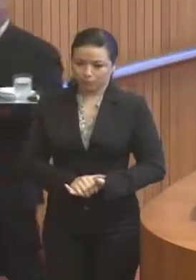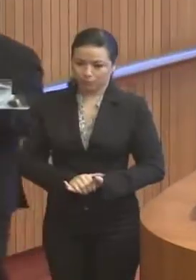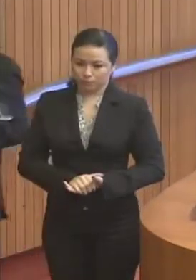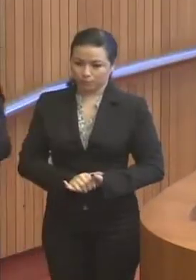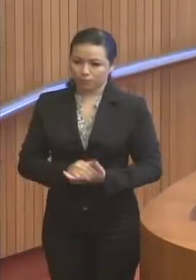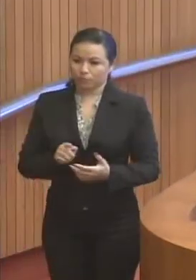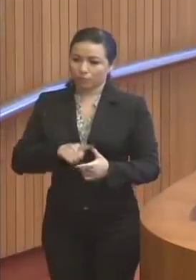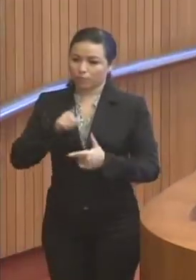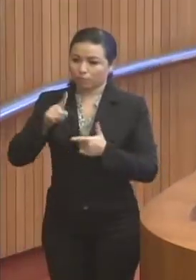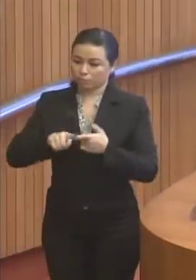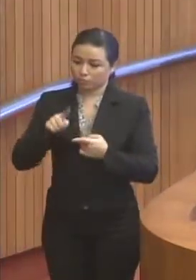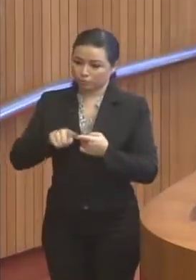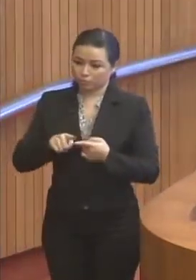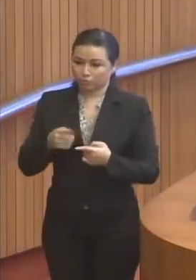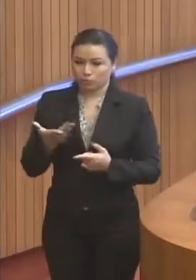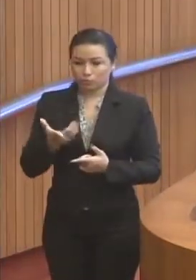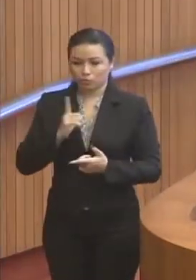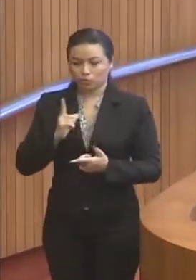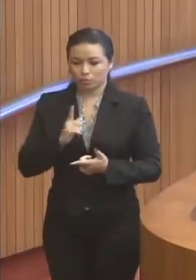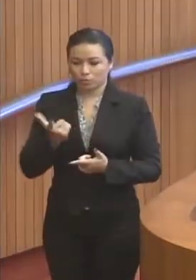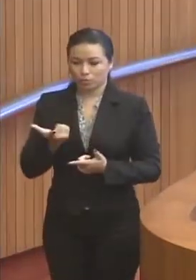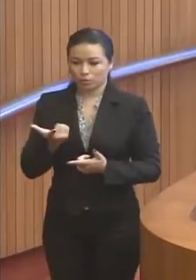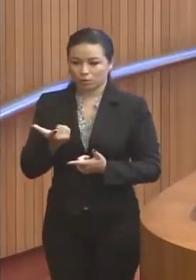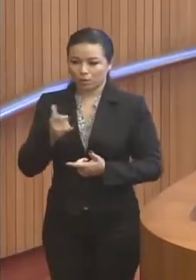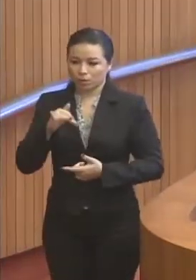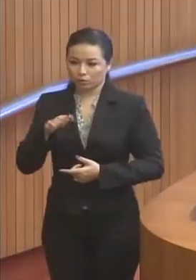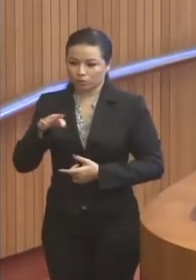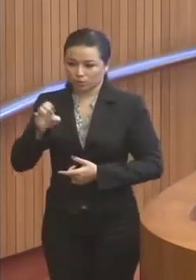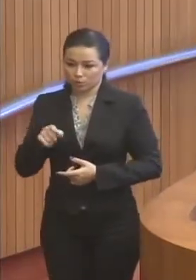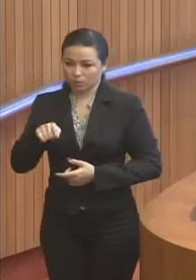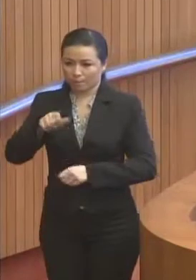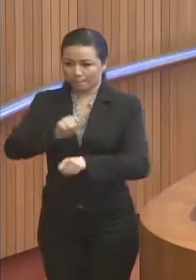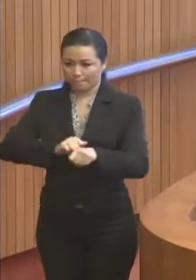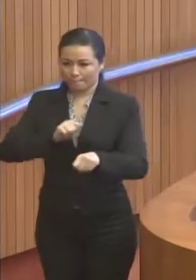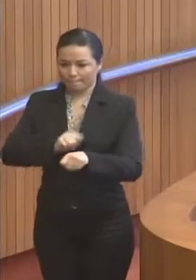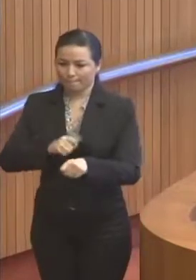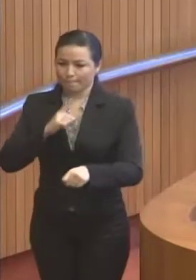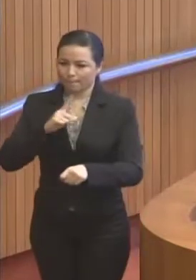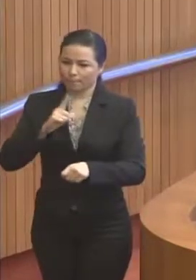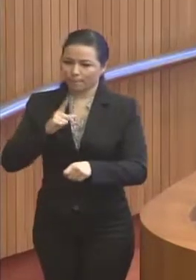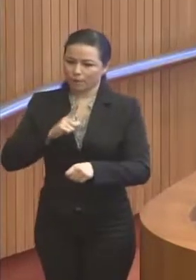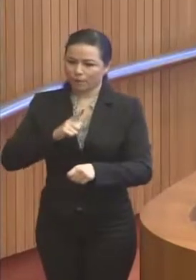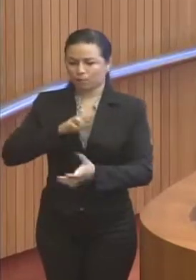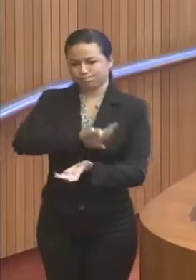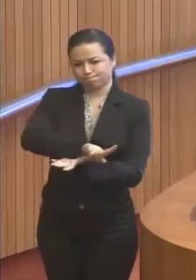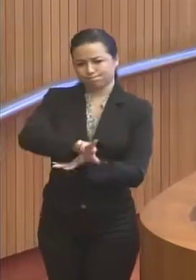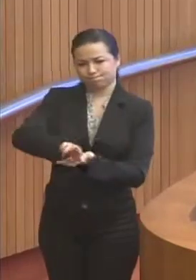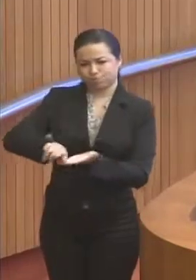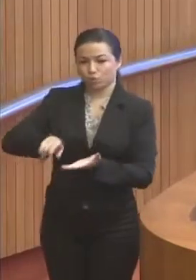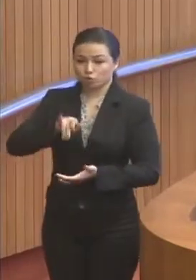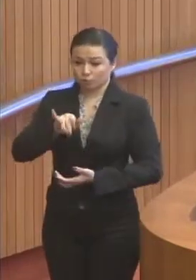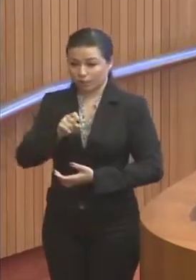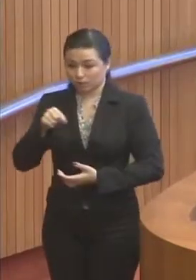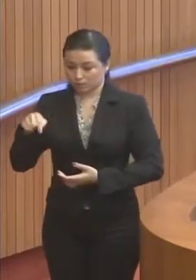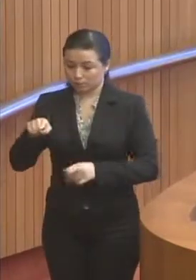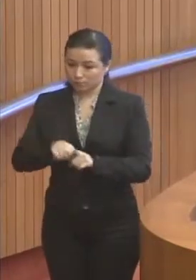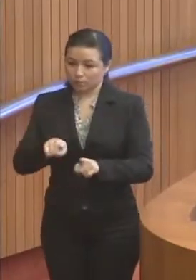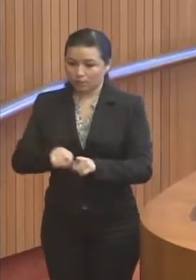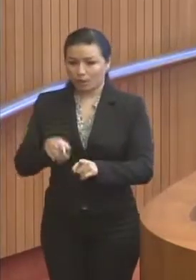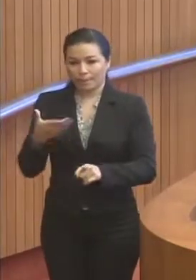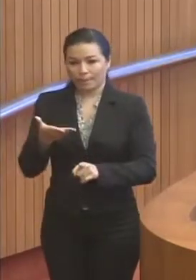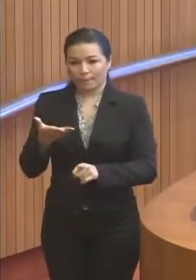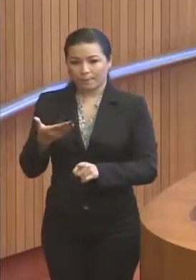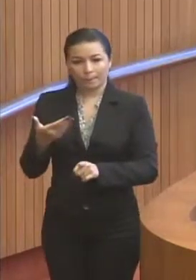Dois, adotar o índice de pobreza multidimensional do Programa das Nações Unidas para o